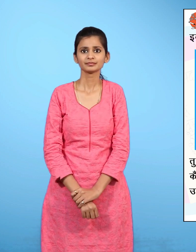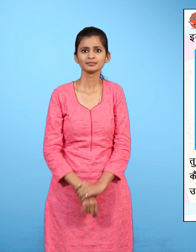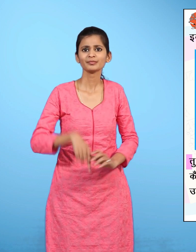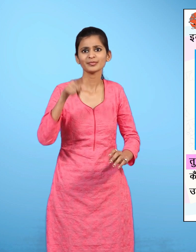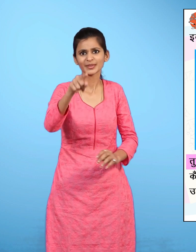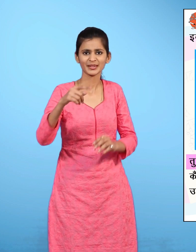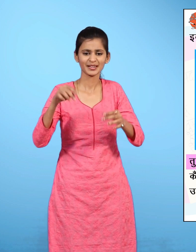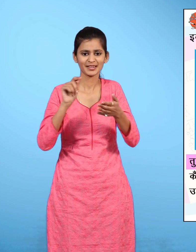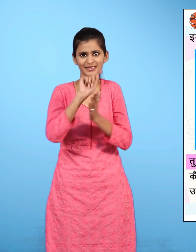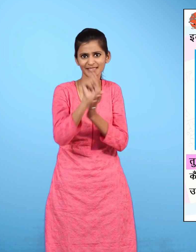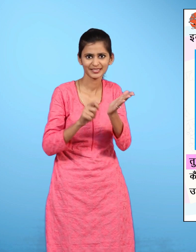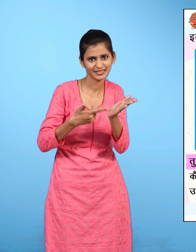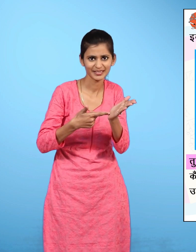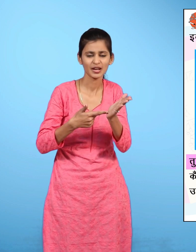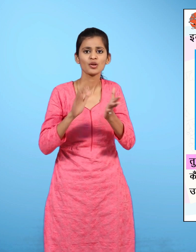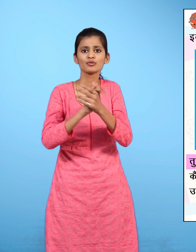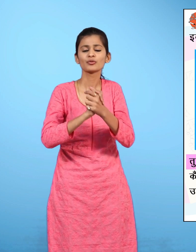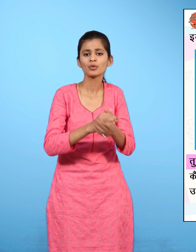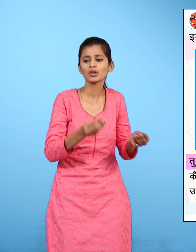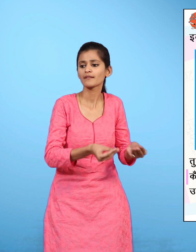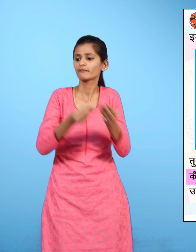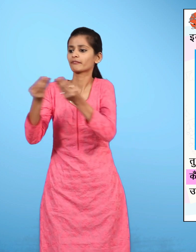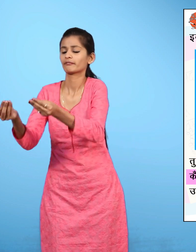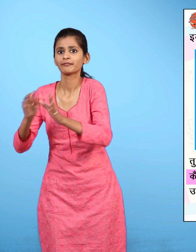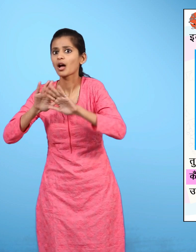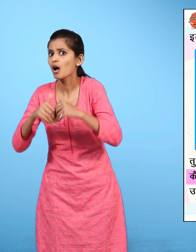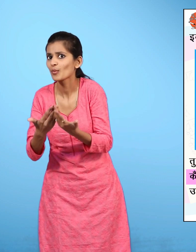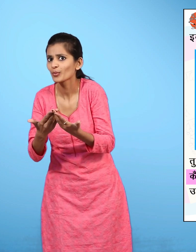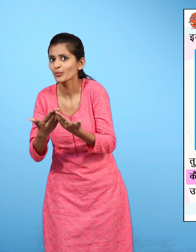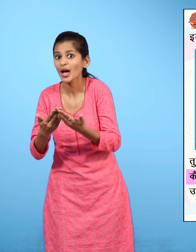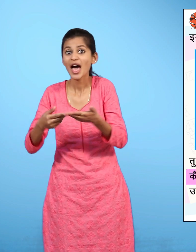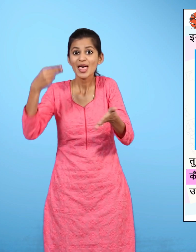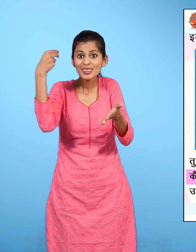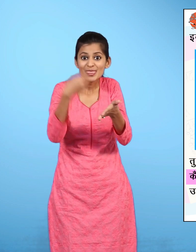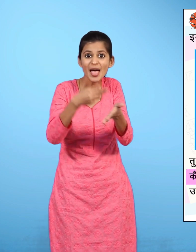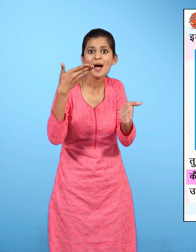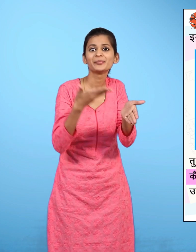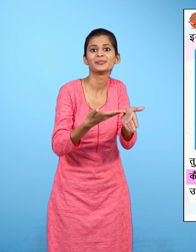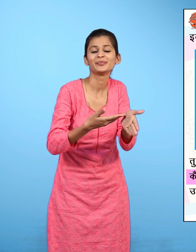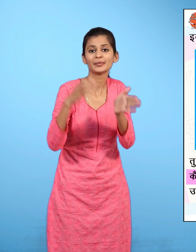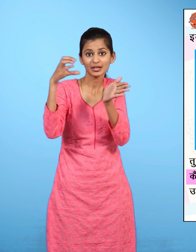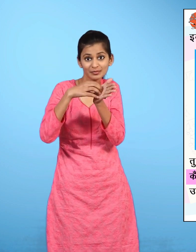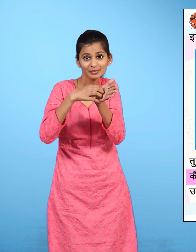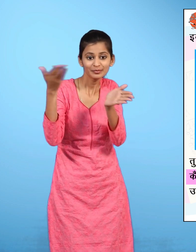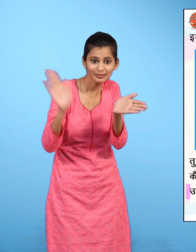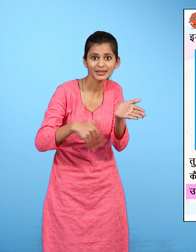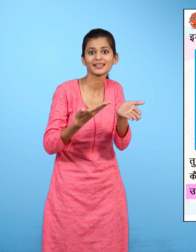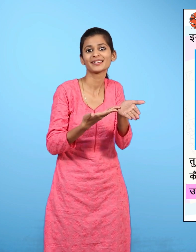तुम्हारी चिठी तुम्हारे दोस्ट के पास कैसे पहुँची? क्योंकि लिखा था उस पर उसका